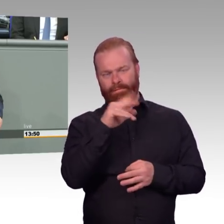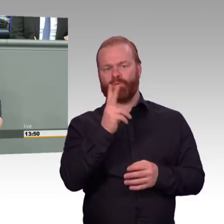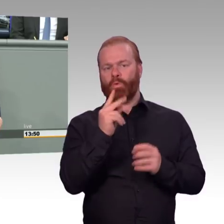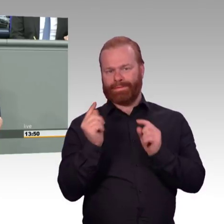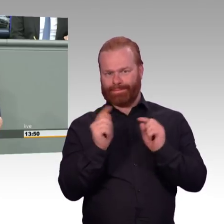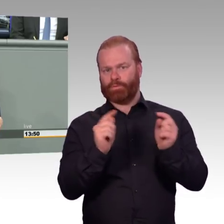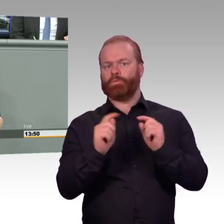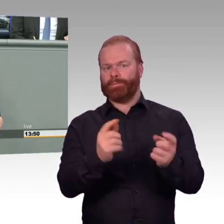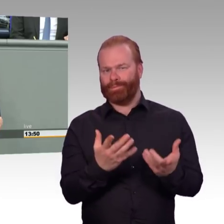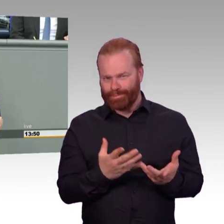entsprechend beantworten werden.